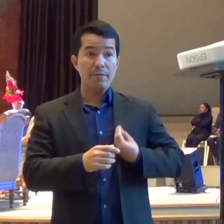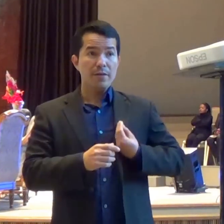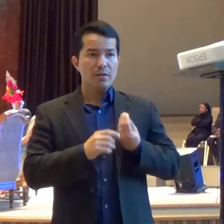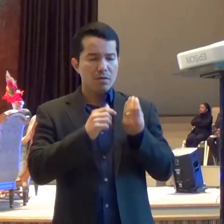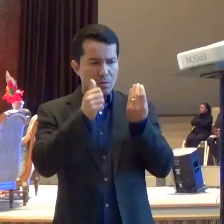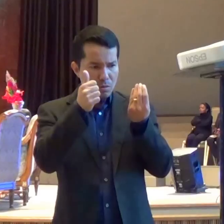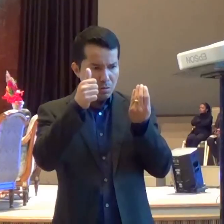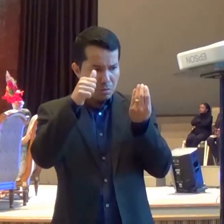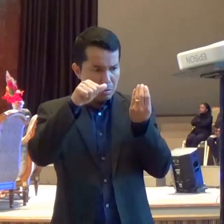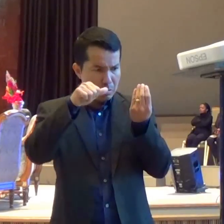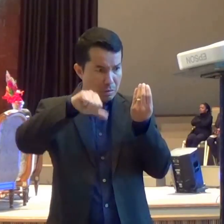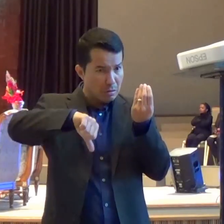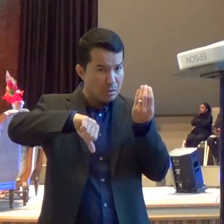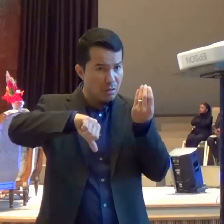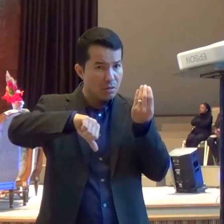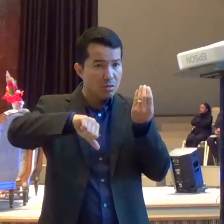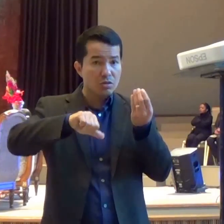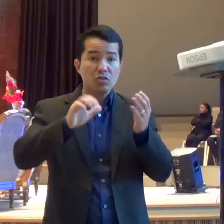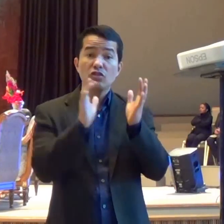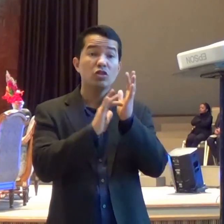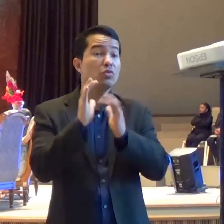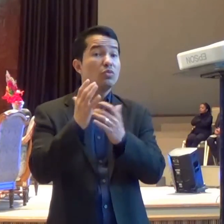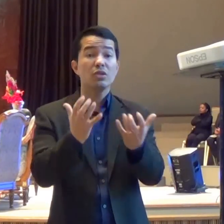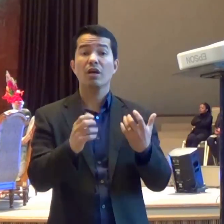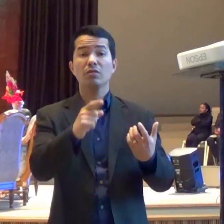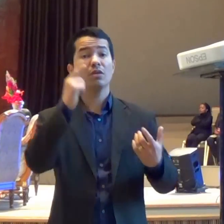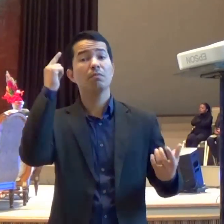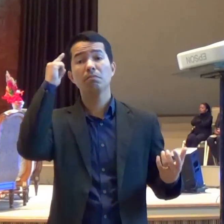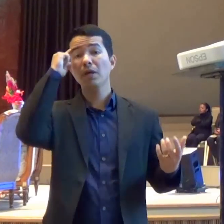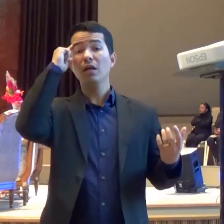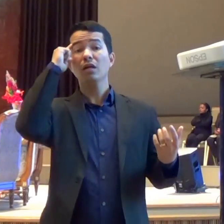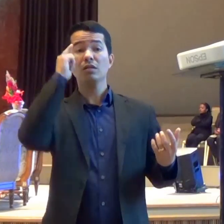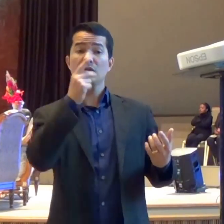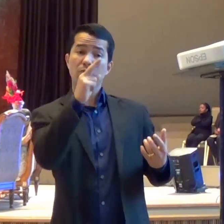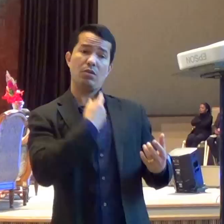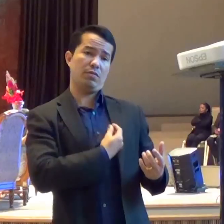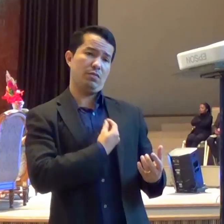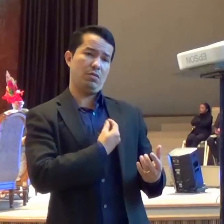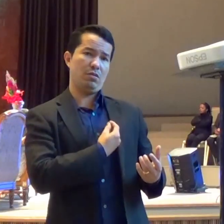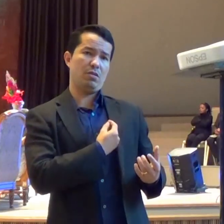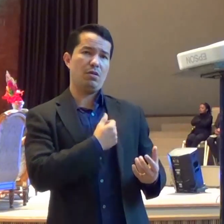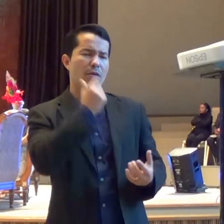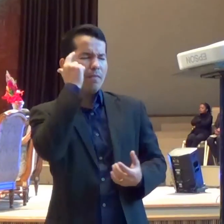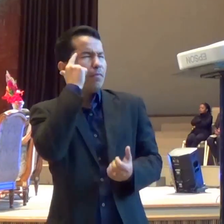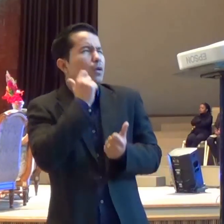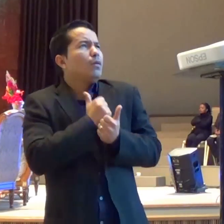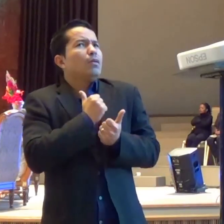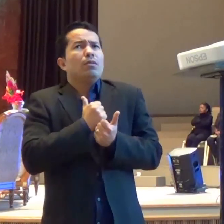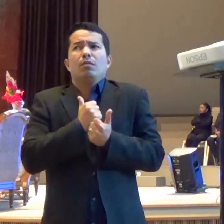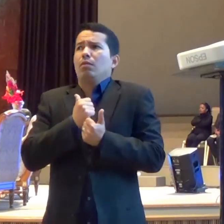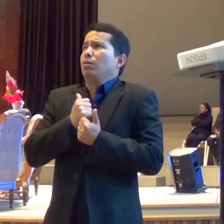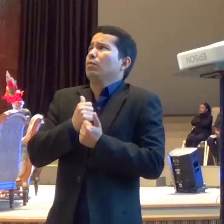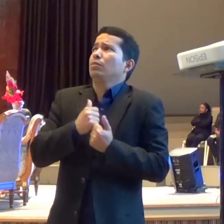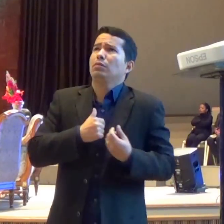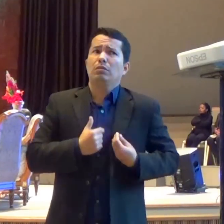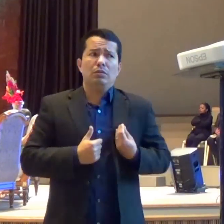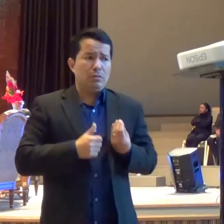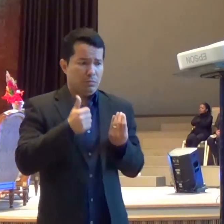Eles não são Sagrados Se não tiver O sentido Que está dentro Deles E então O